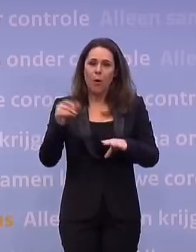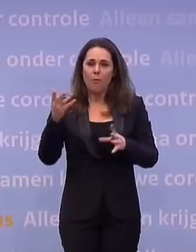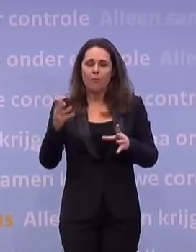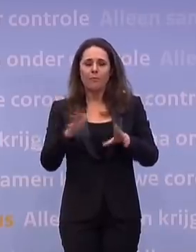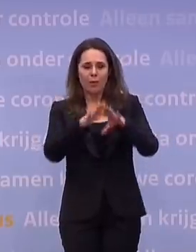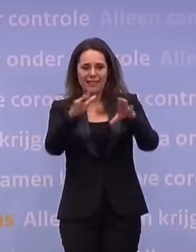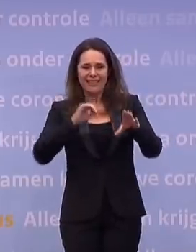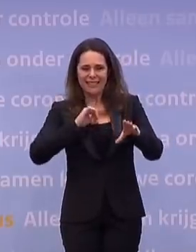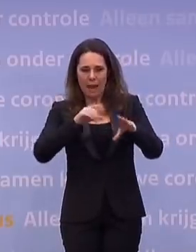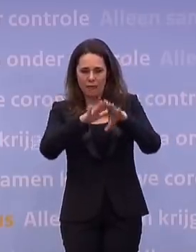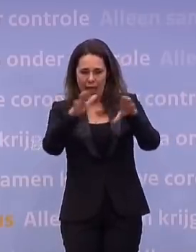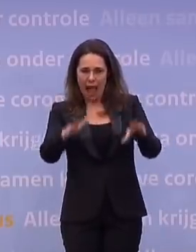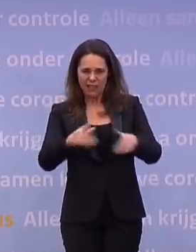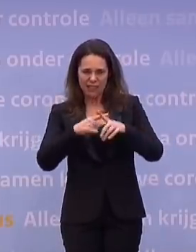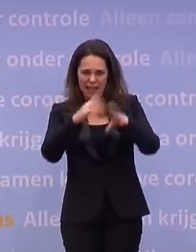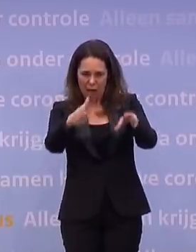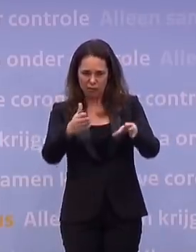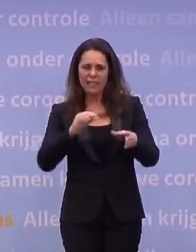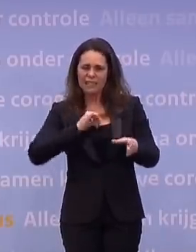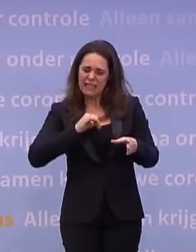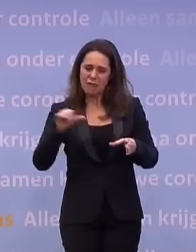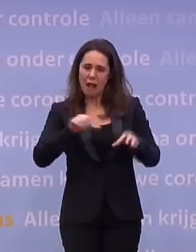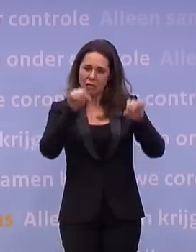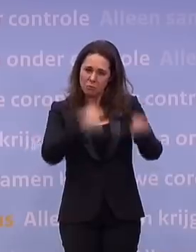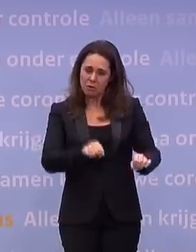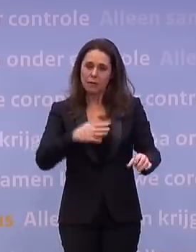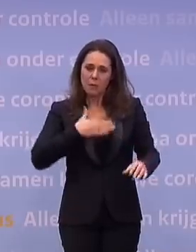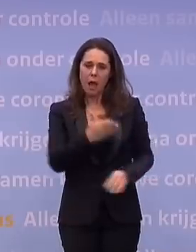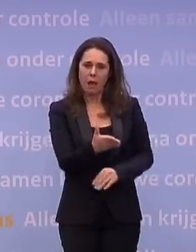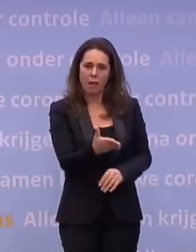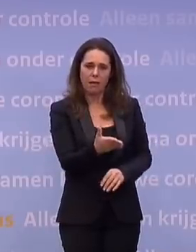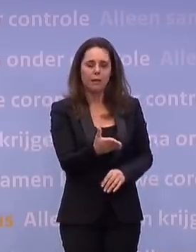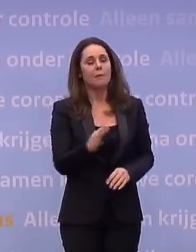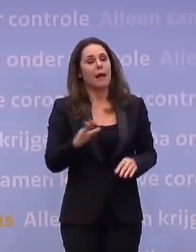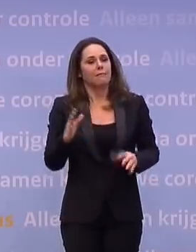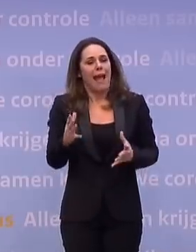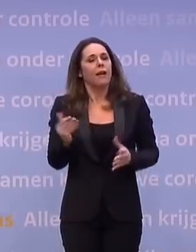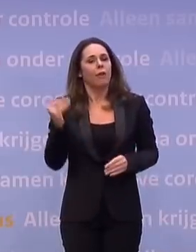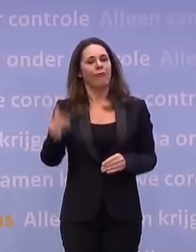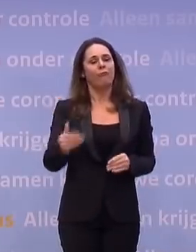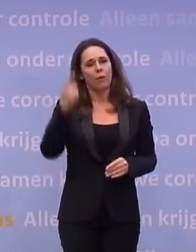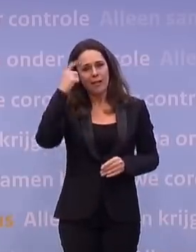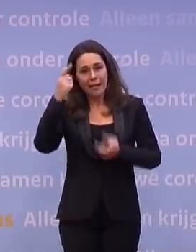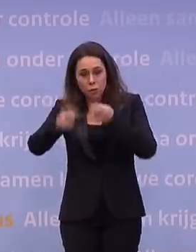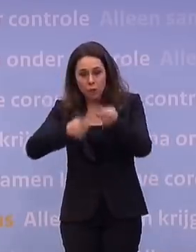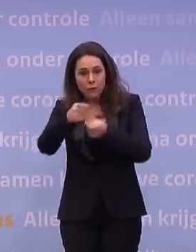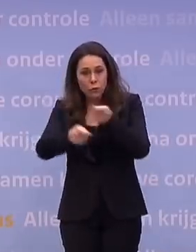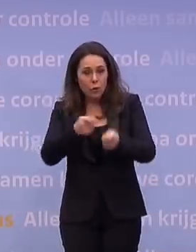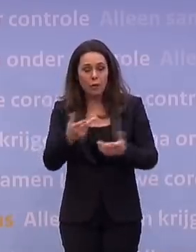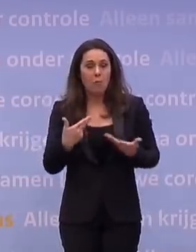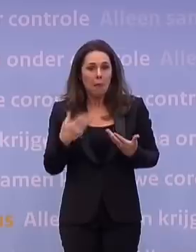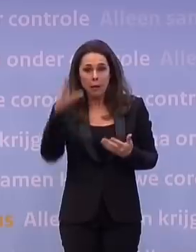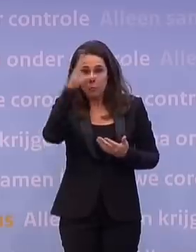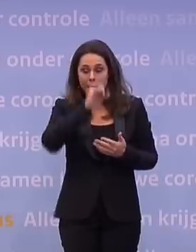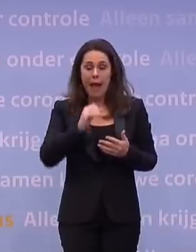besluiten, want een huis heeft daar zelf namelijk ook een verantwoordelijkheid in, maar in beginsel moet er natuurlijk gewoon toegang zijn voor een geestelijke verzorging. Maar ik begrijp dat in een